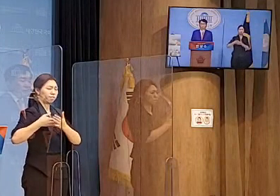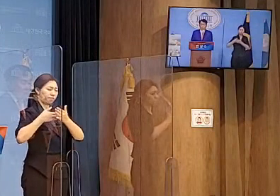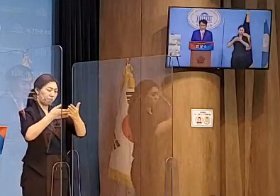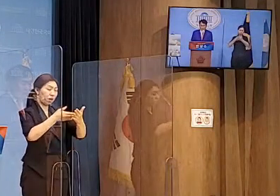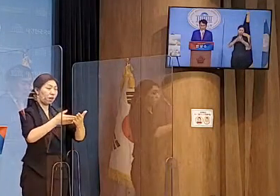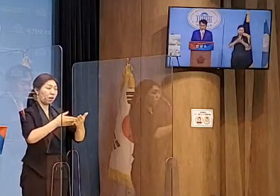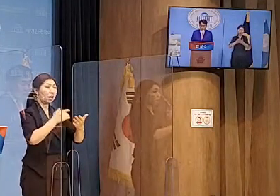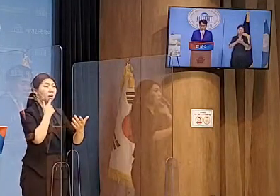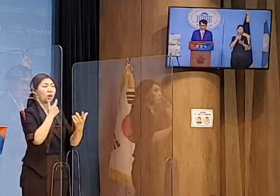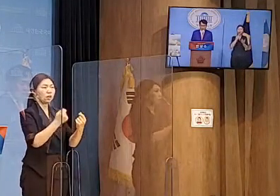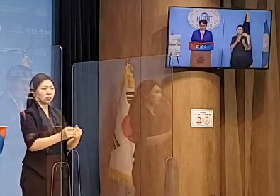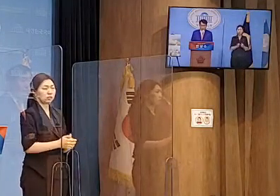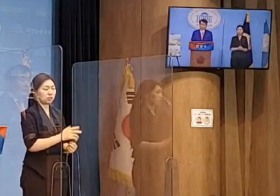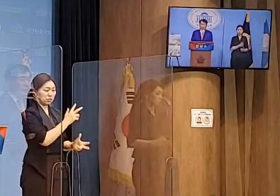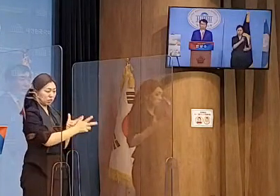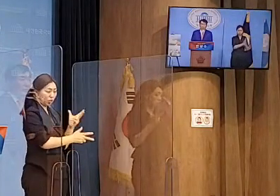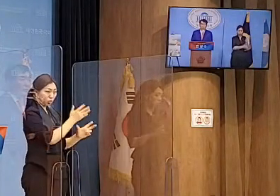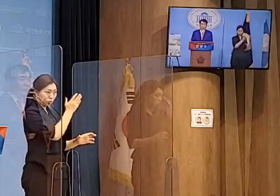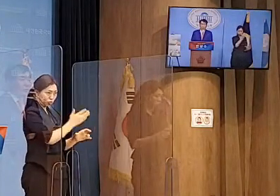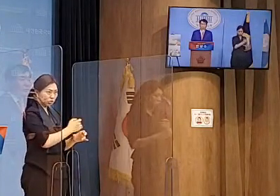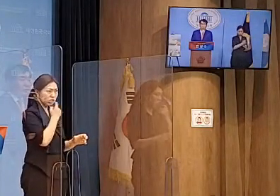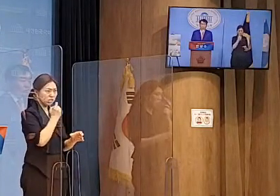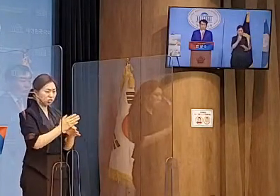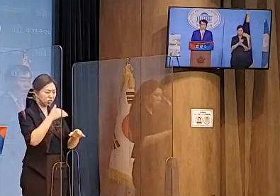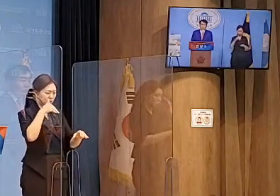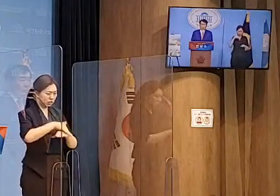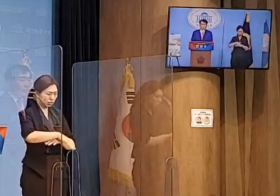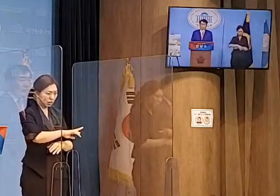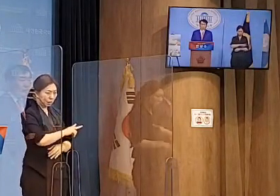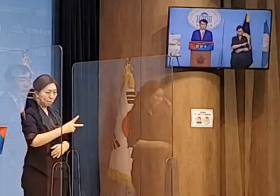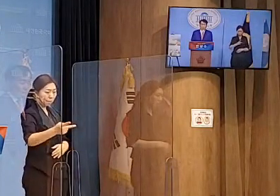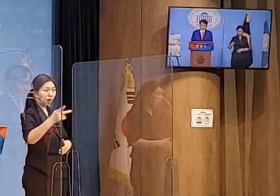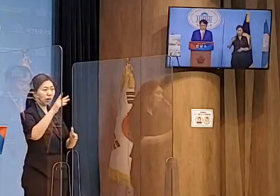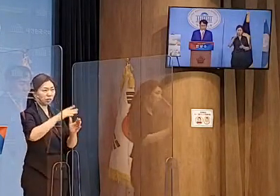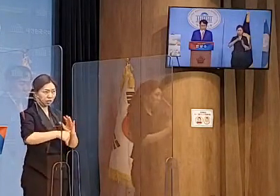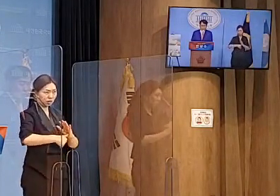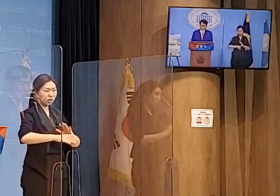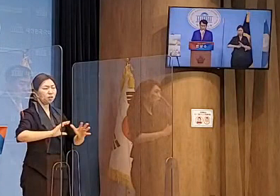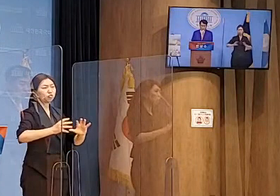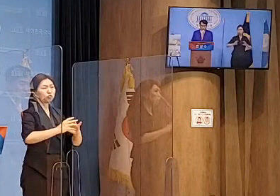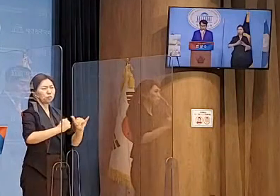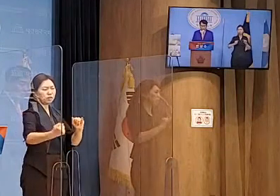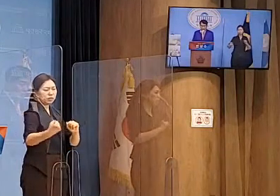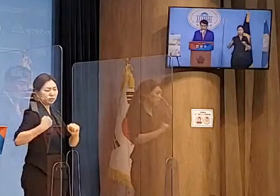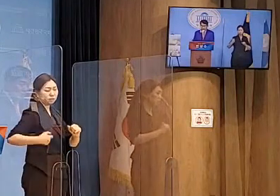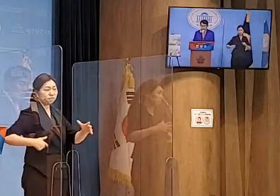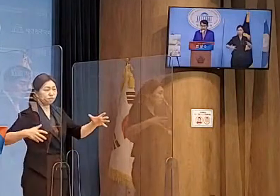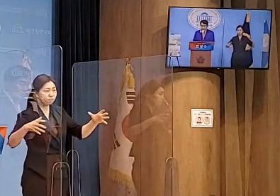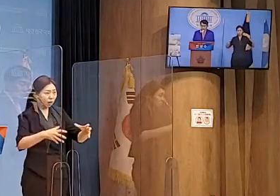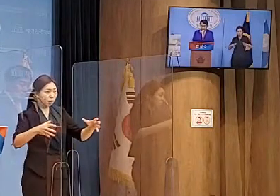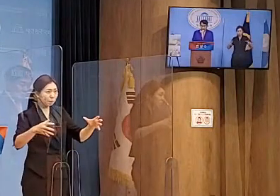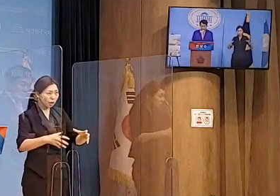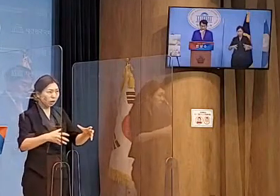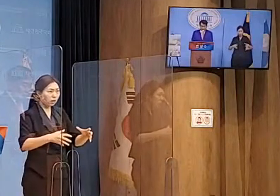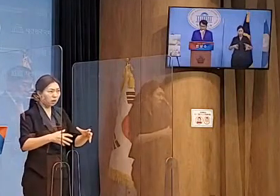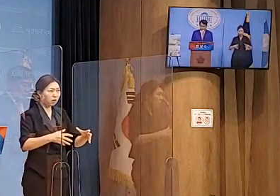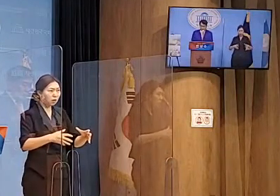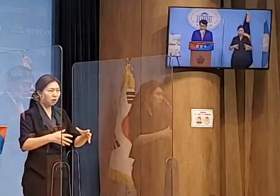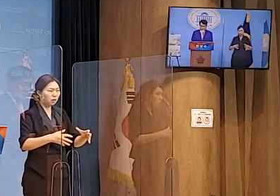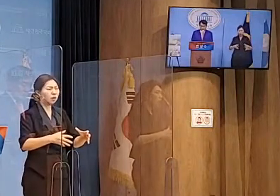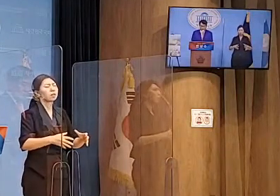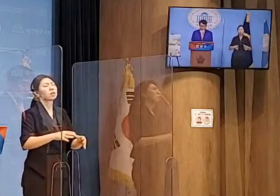산업화, 민주화 과정에서 국민의 역량을 모으는 데 큰 역할을 하는 것은